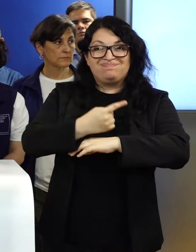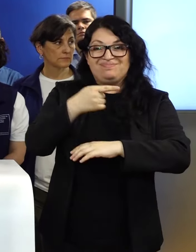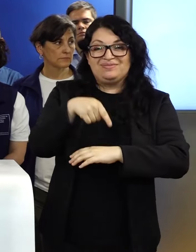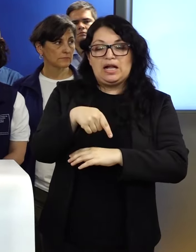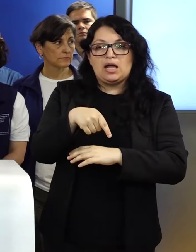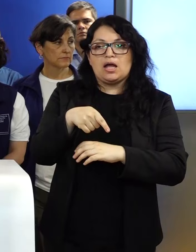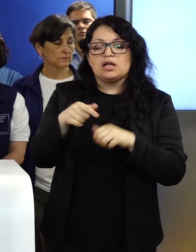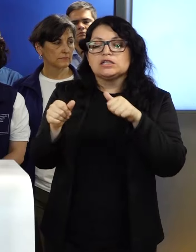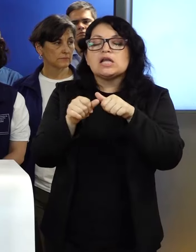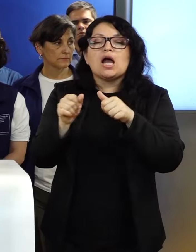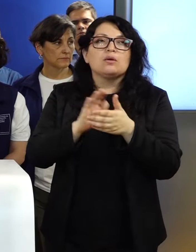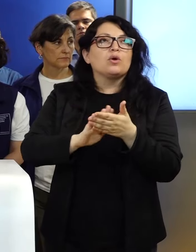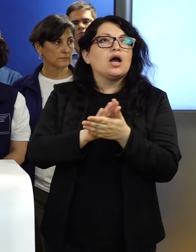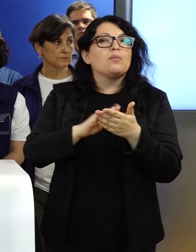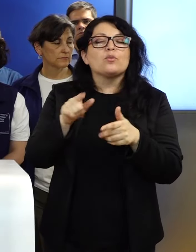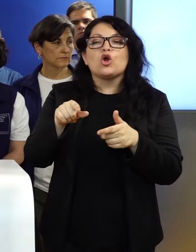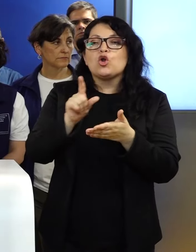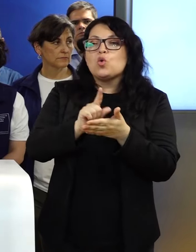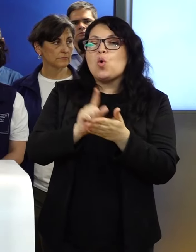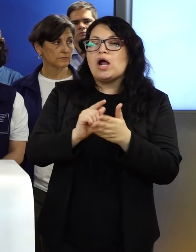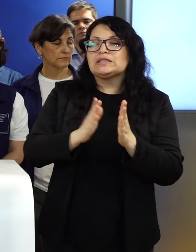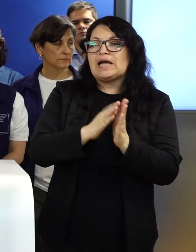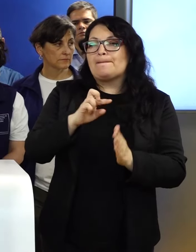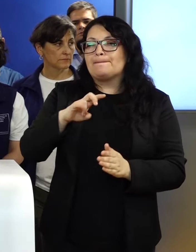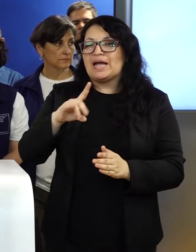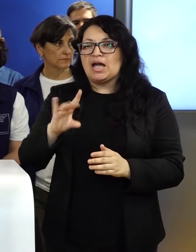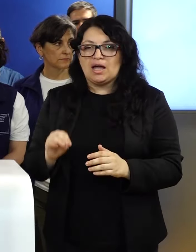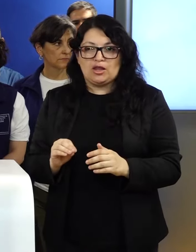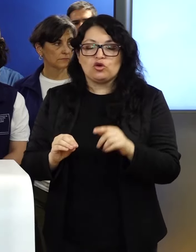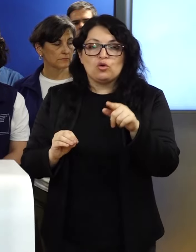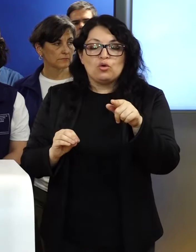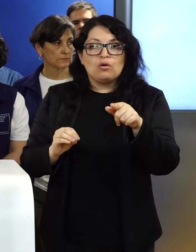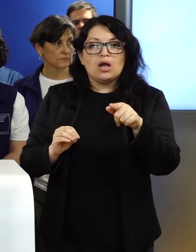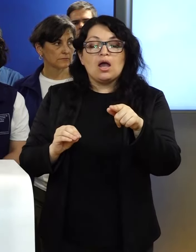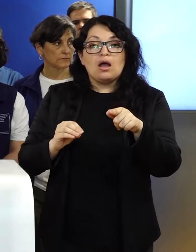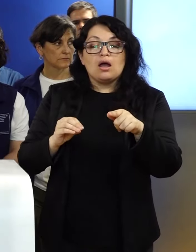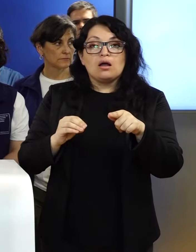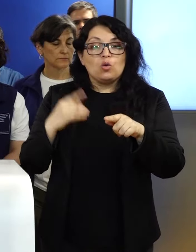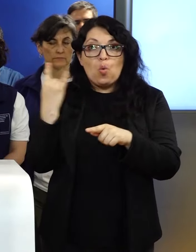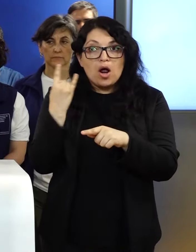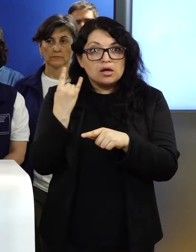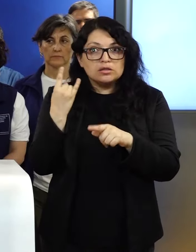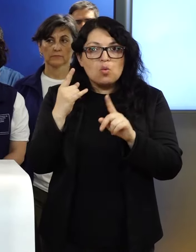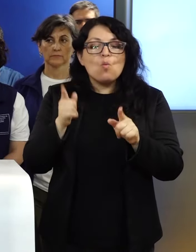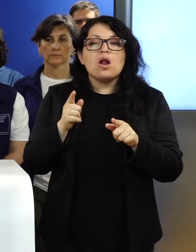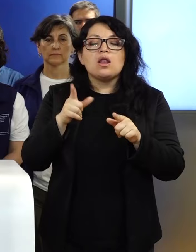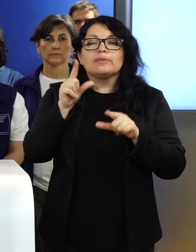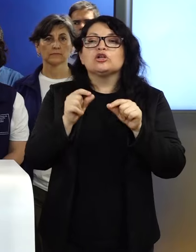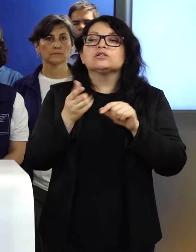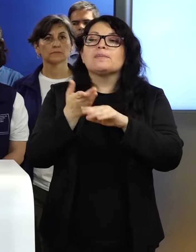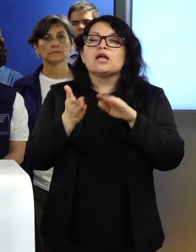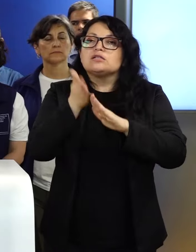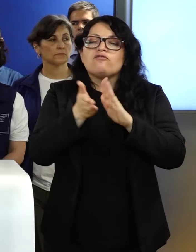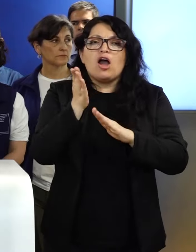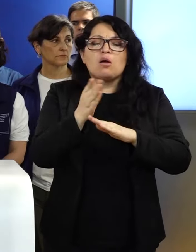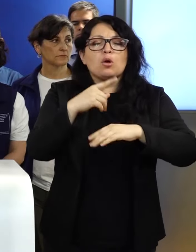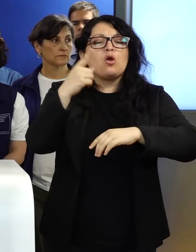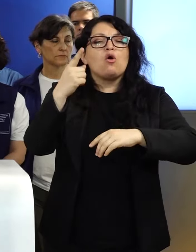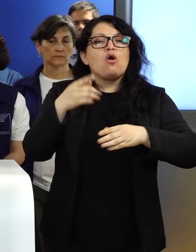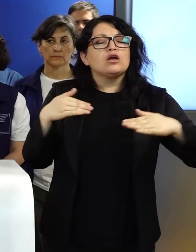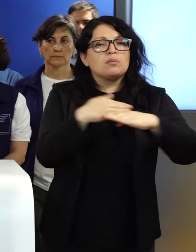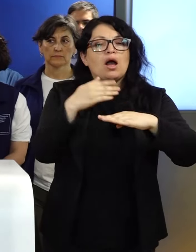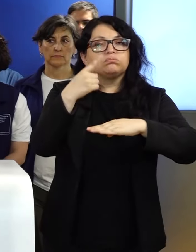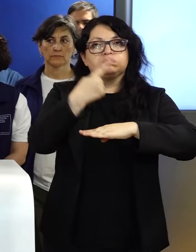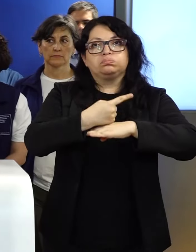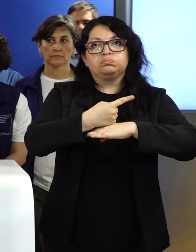cercanas, por ejemplo, el sector de San Pedro, que no se están levantando las barreras para evacuar. ¿Sí que usted maneja alguna información respecto a esa